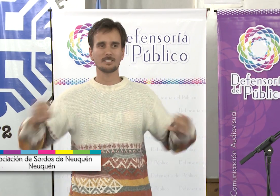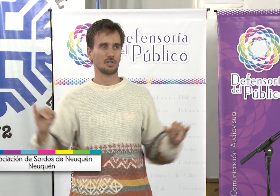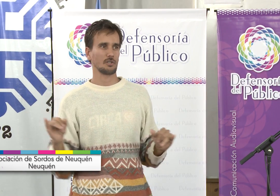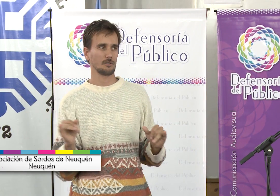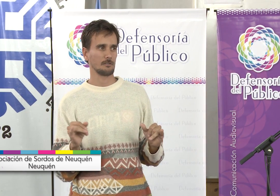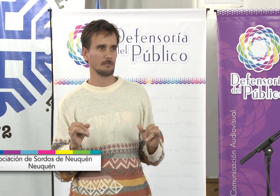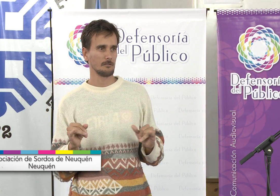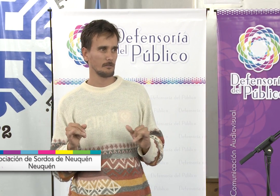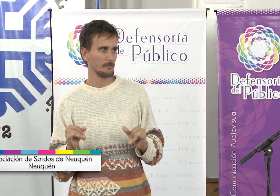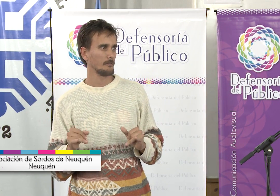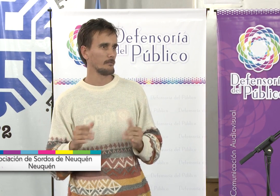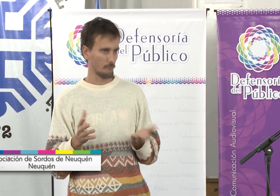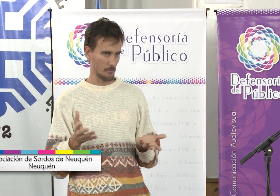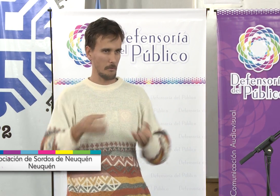Que haya calidad de información.